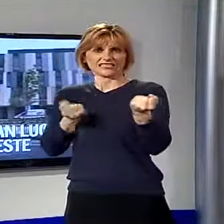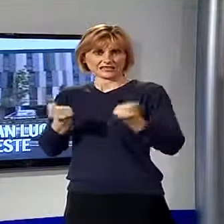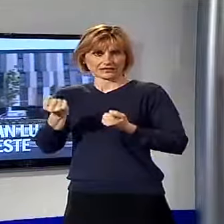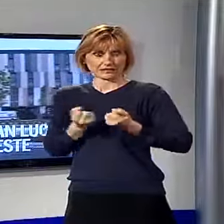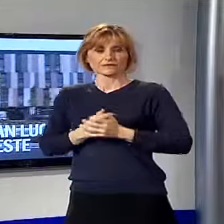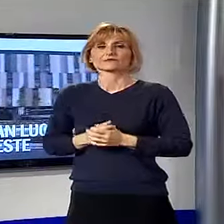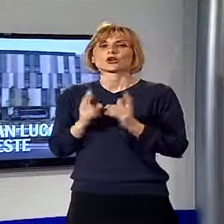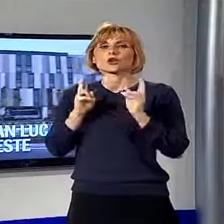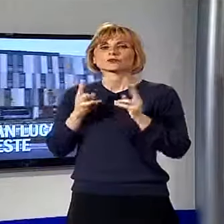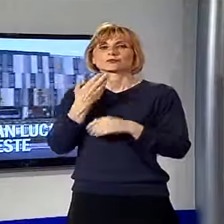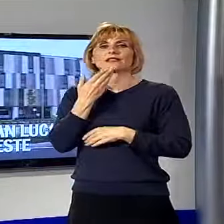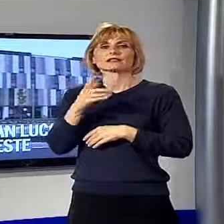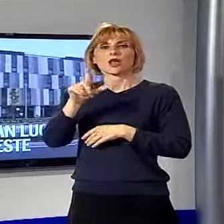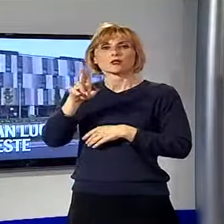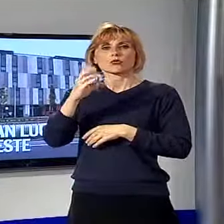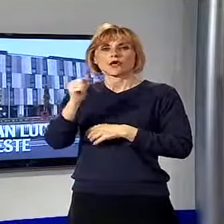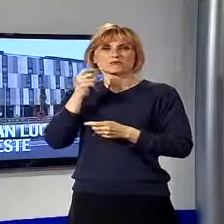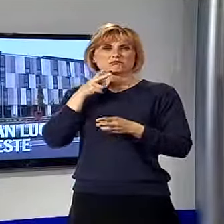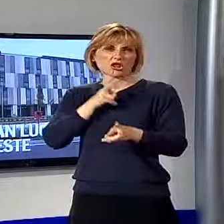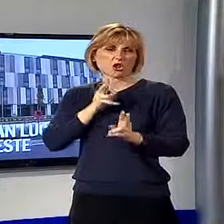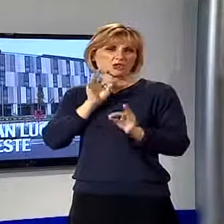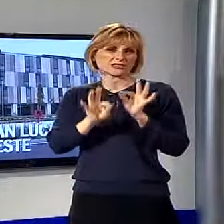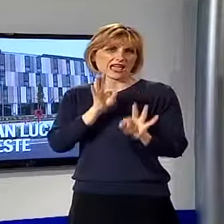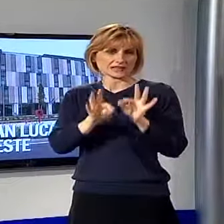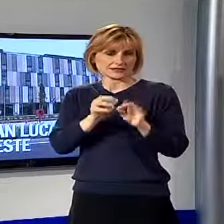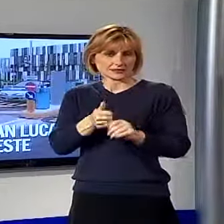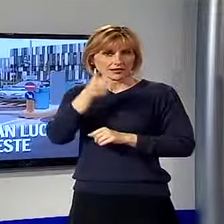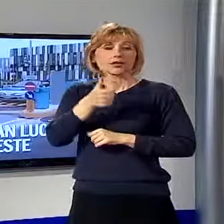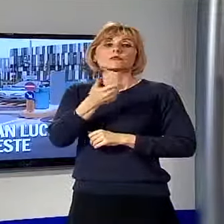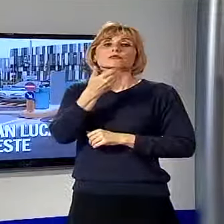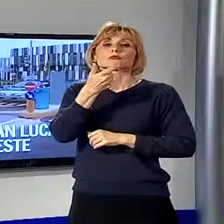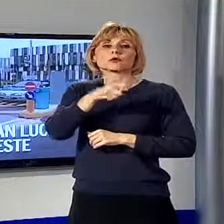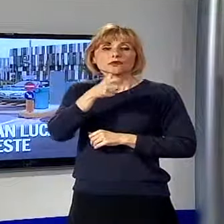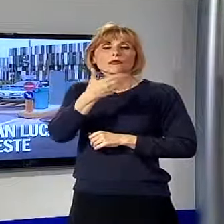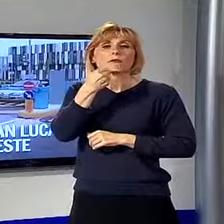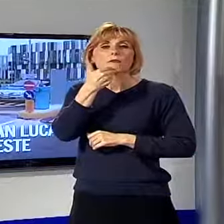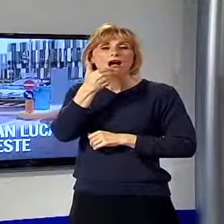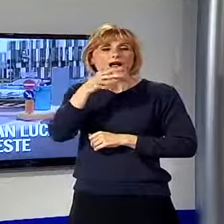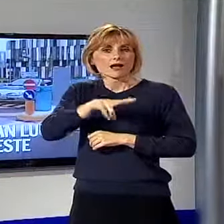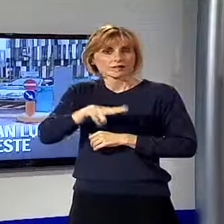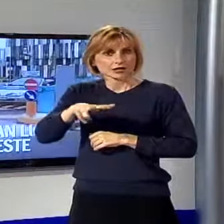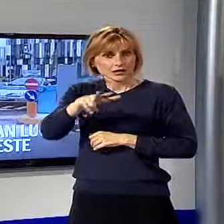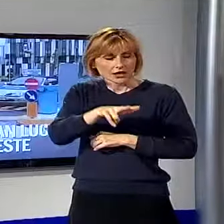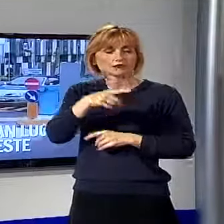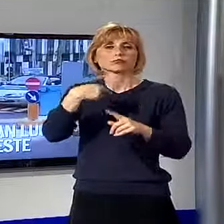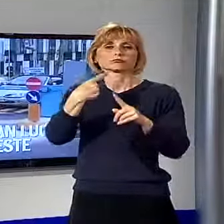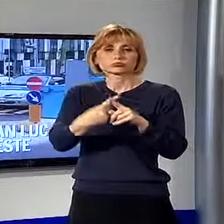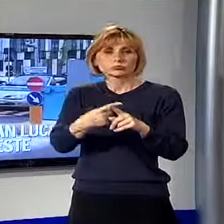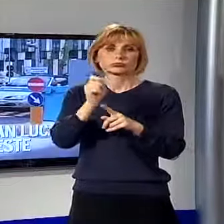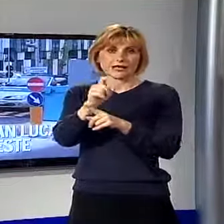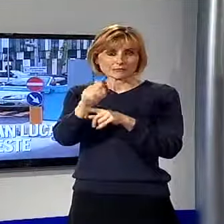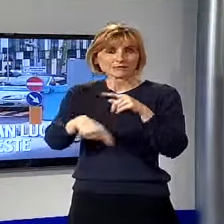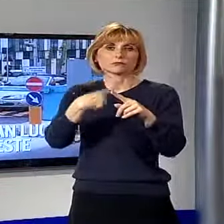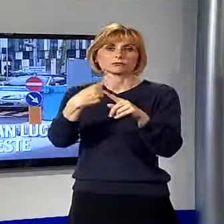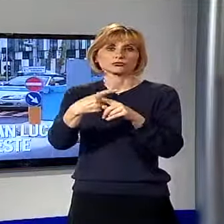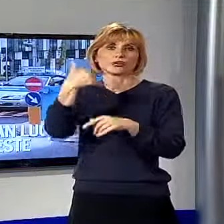Ospedale San Luca, prime proteste per i parcheggi a pagamento e per l'assenza di segnale dei telefonini, intanto il campo di Marte